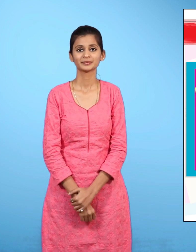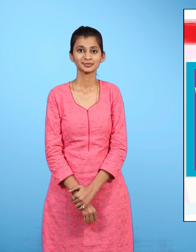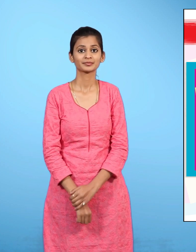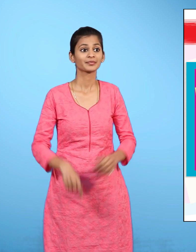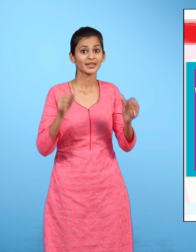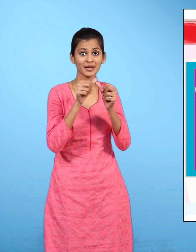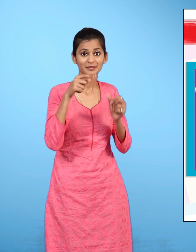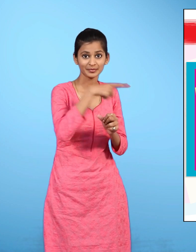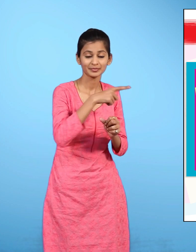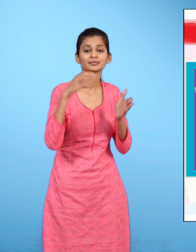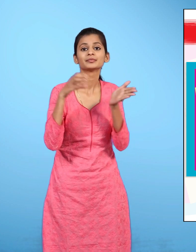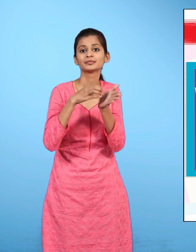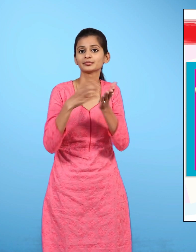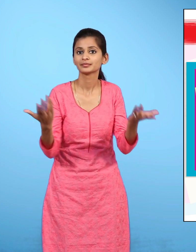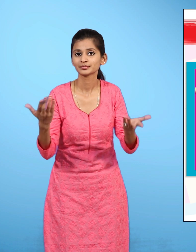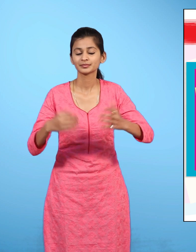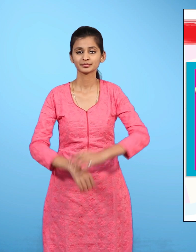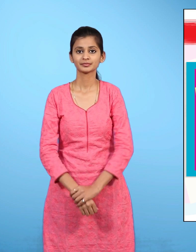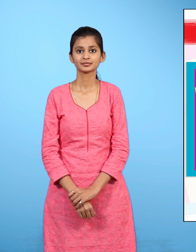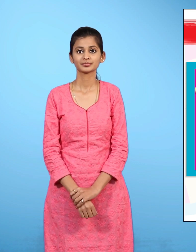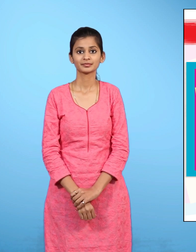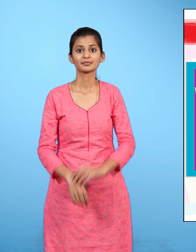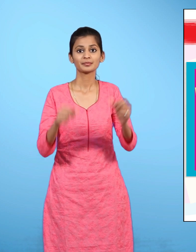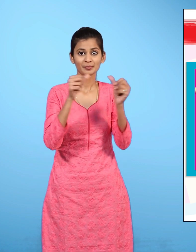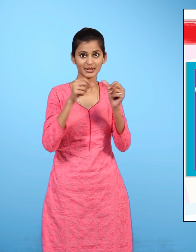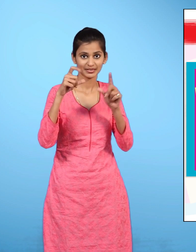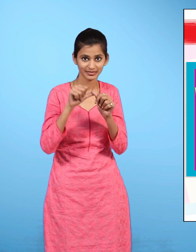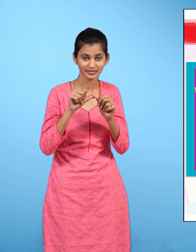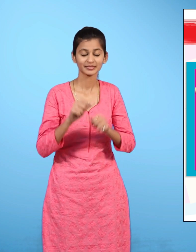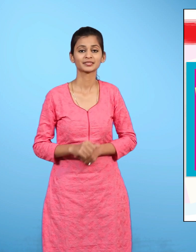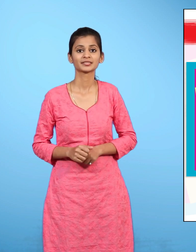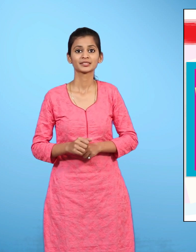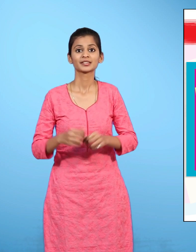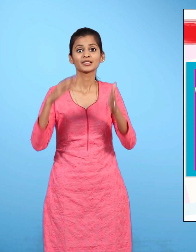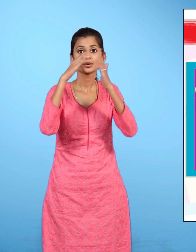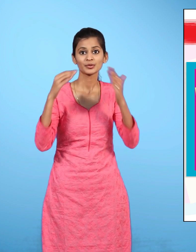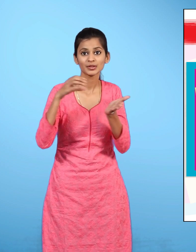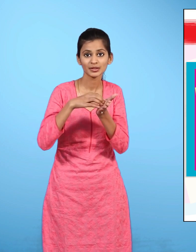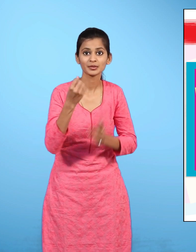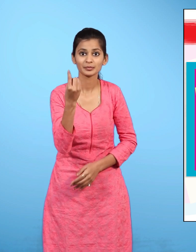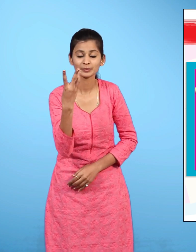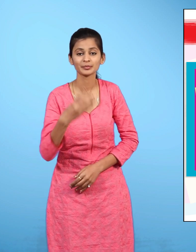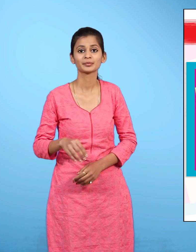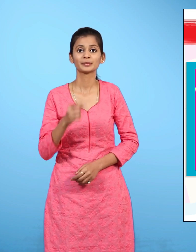और एहमद अली का पता है एहमद अली मकान नमबर पंदरा